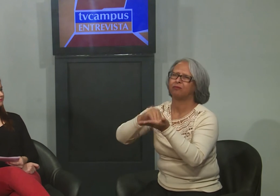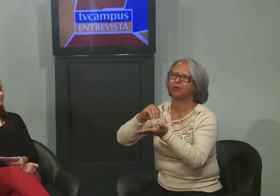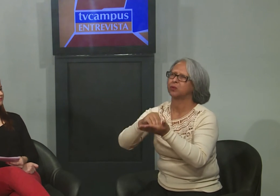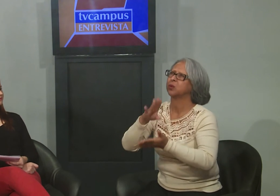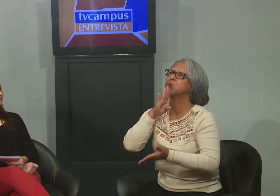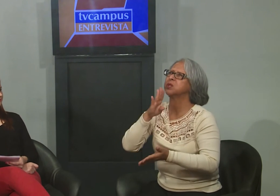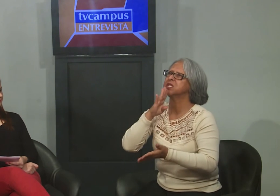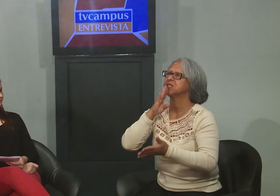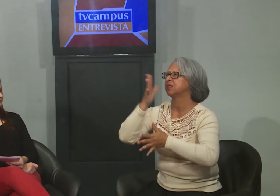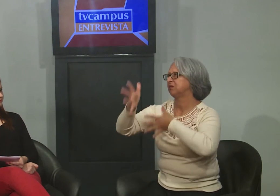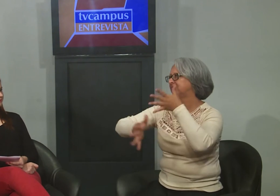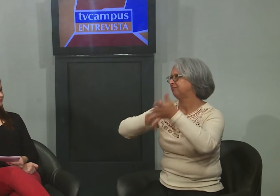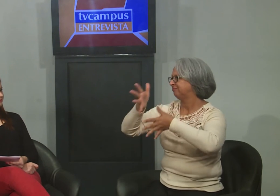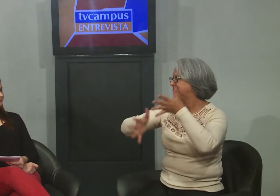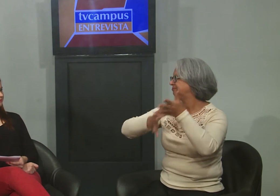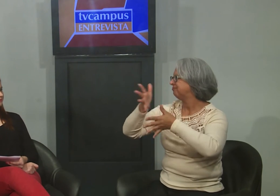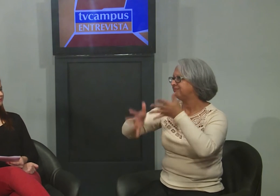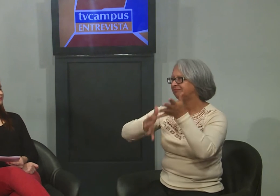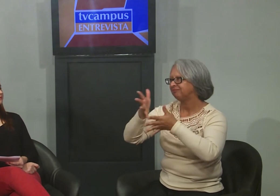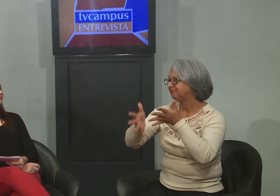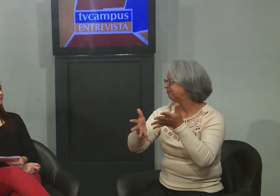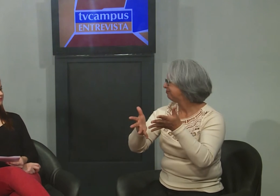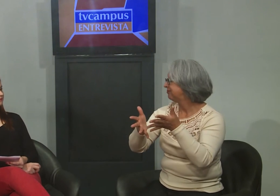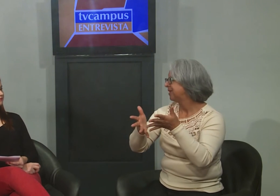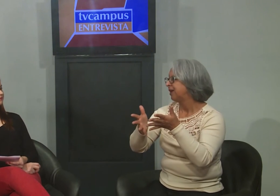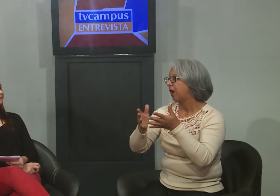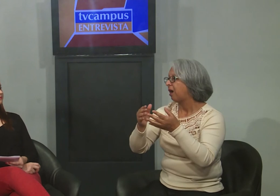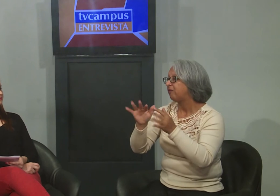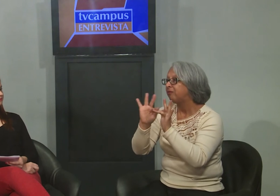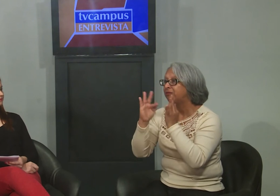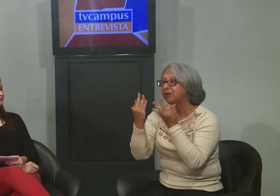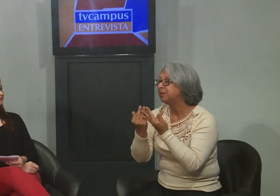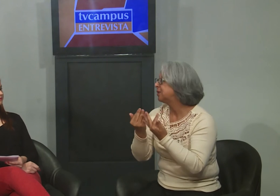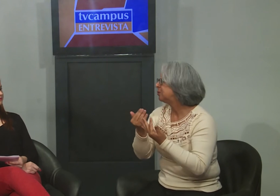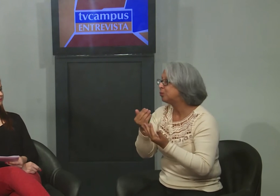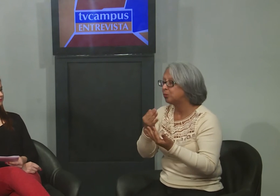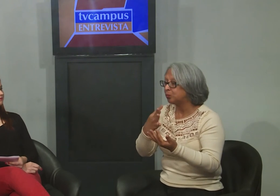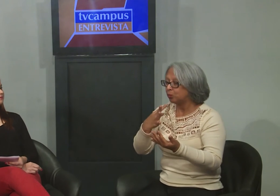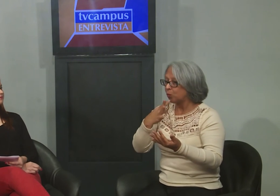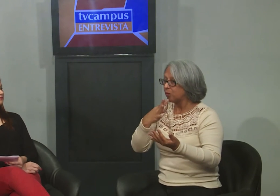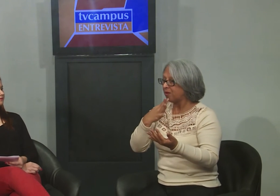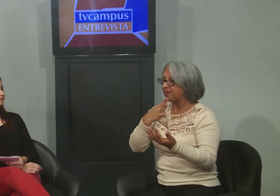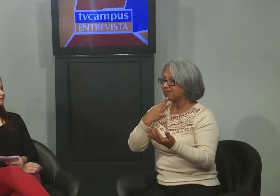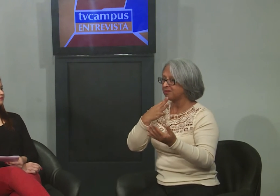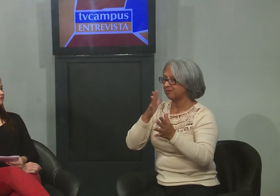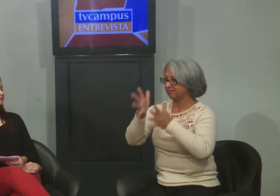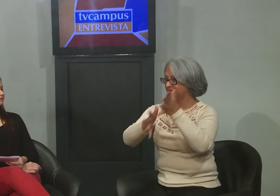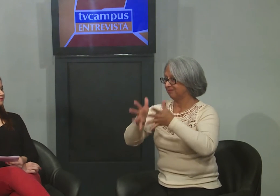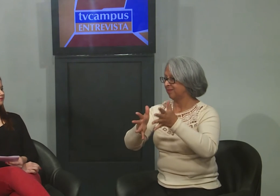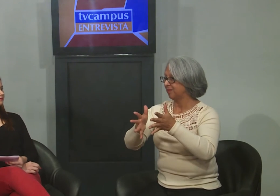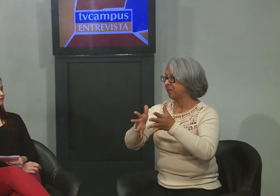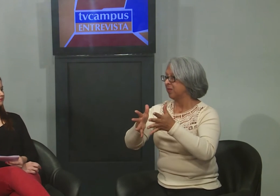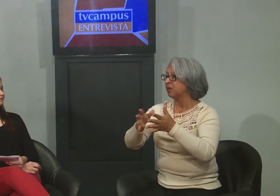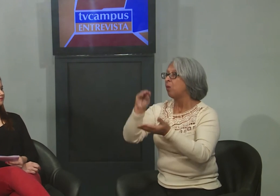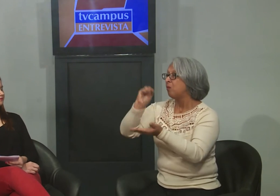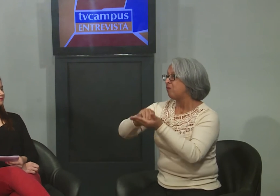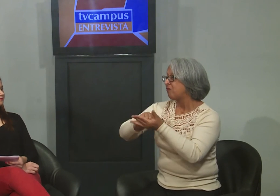é muito importante, né? Porque a família tem que conhecer a língua de sinais. A família é a base. A família que não conhece Libras,